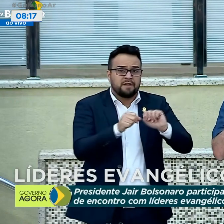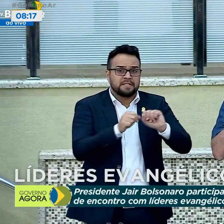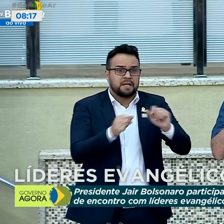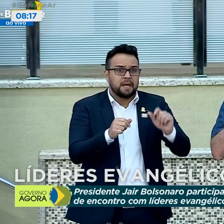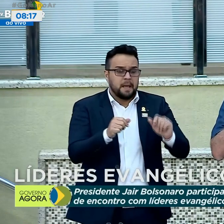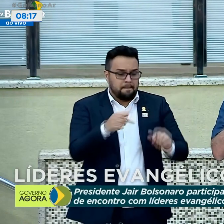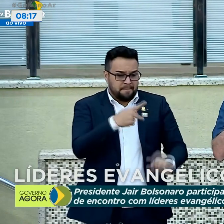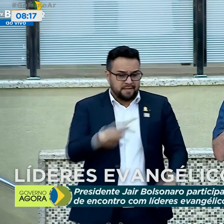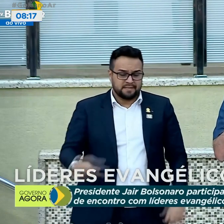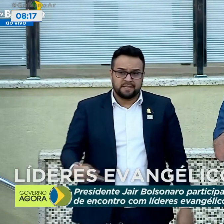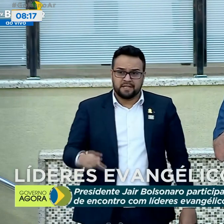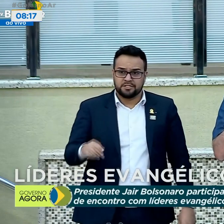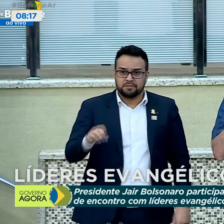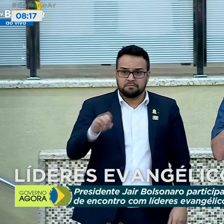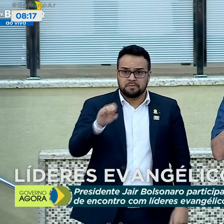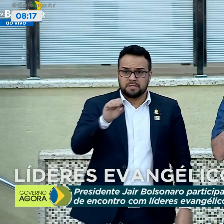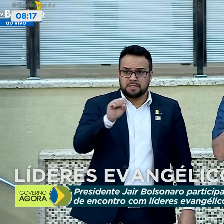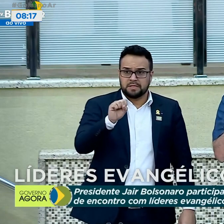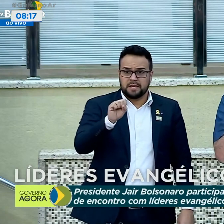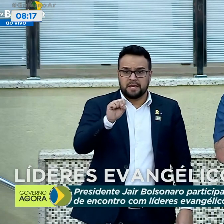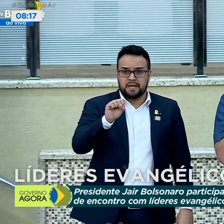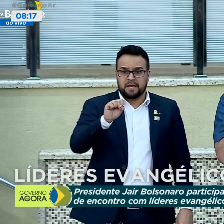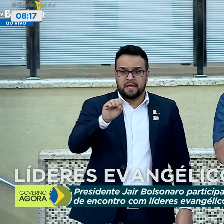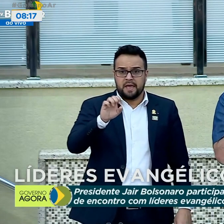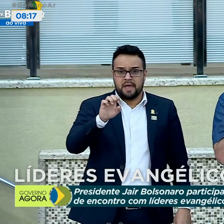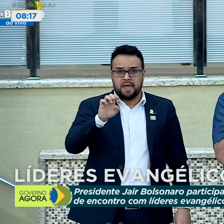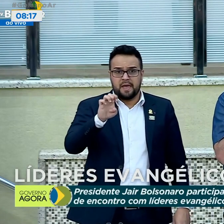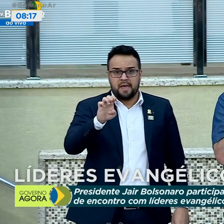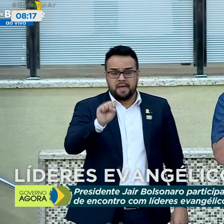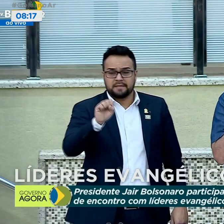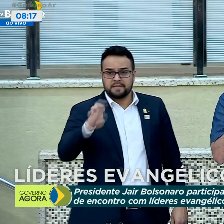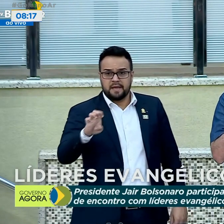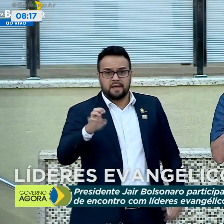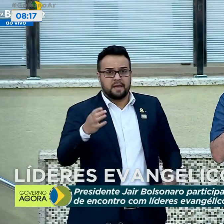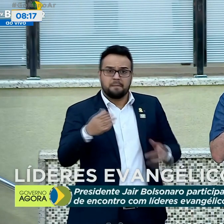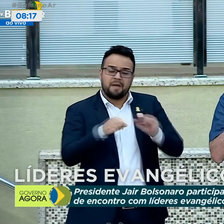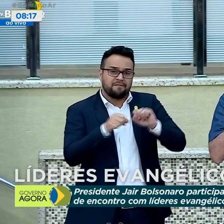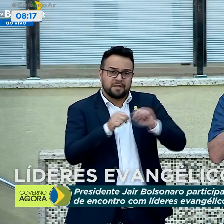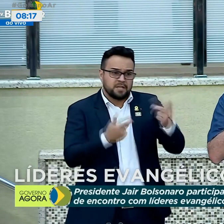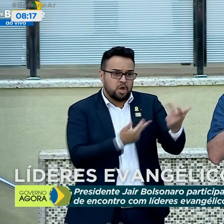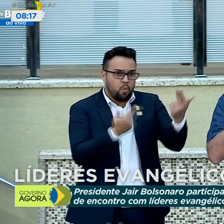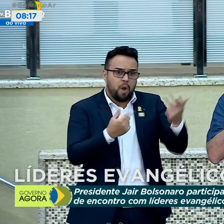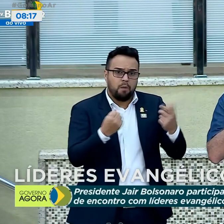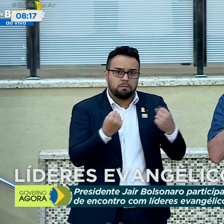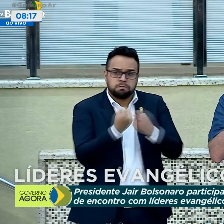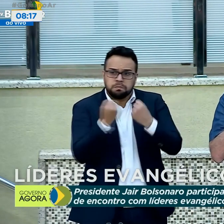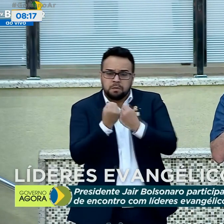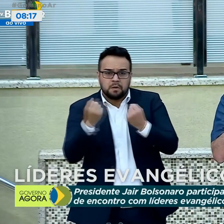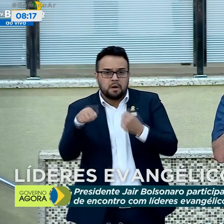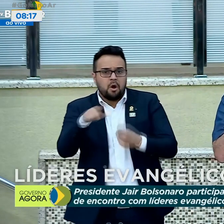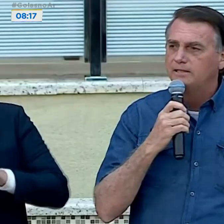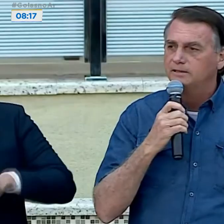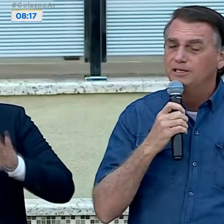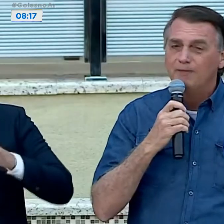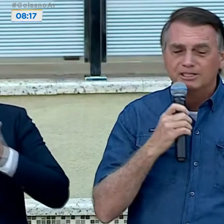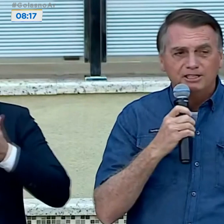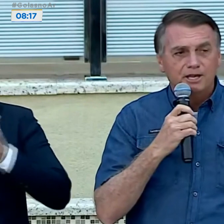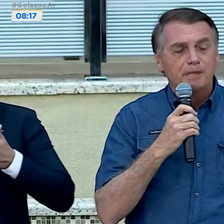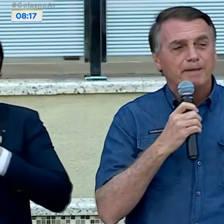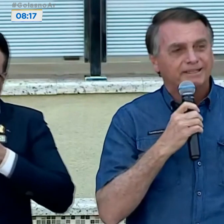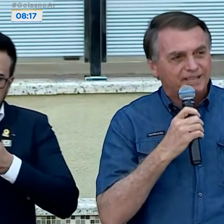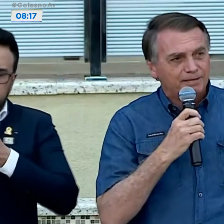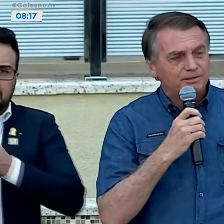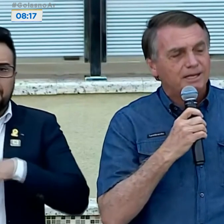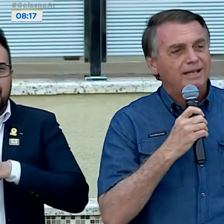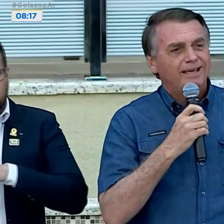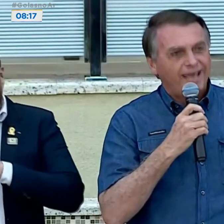para defender o seu respectivo governador. Isso não é democracia. E disse